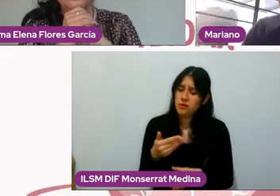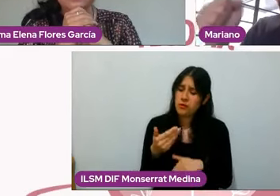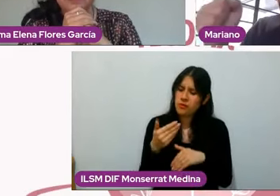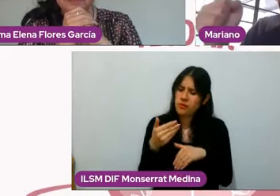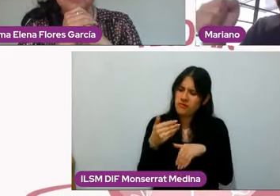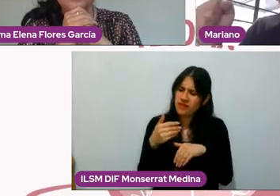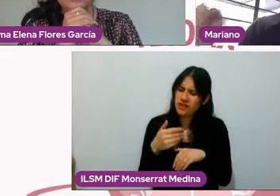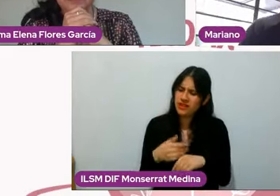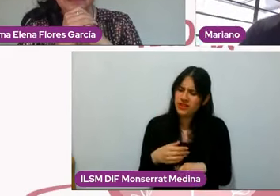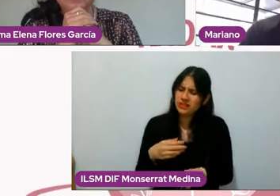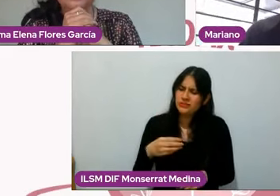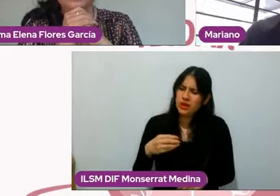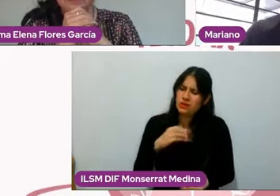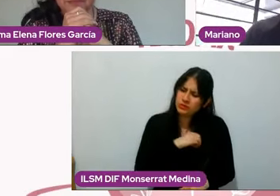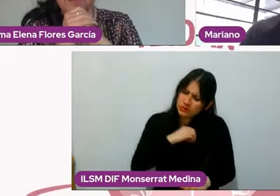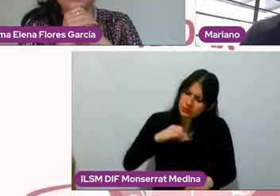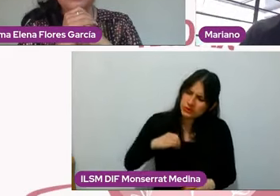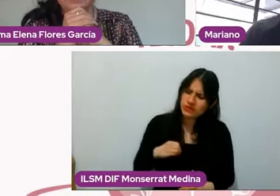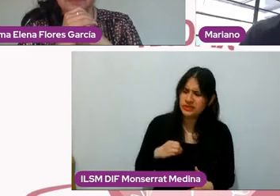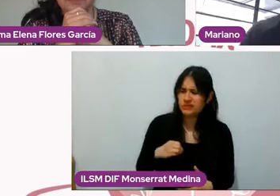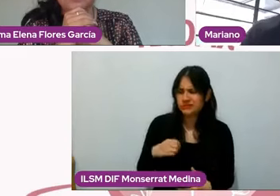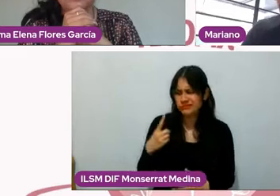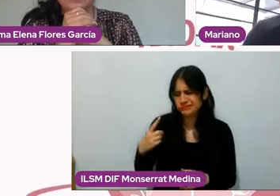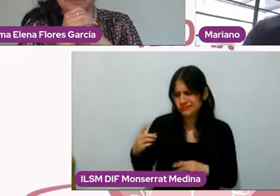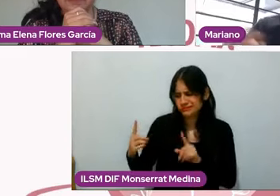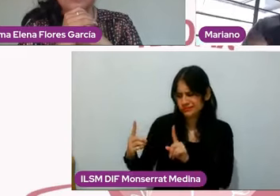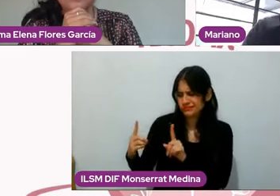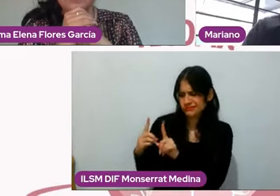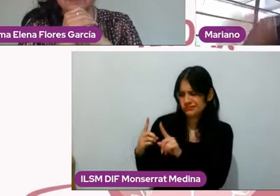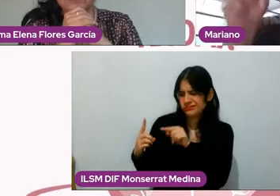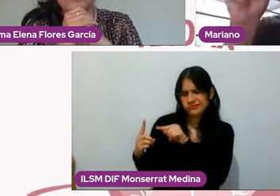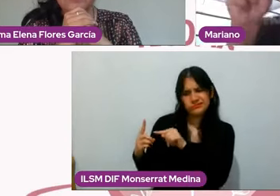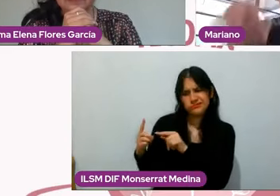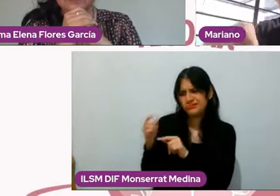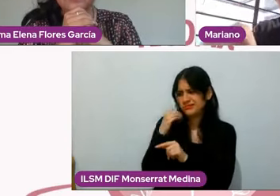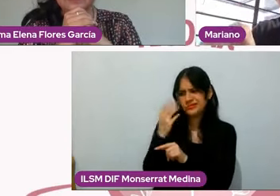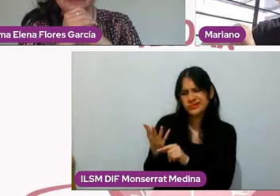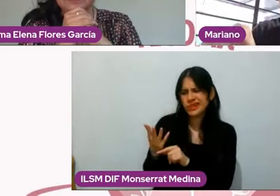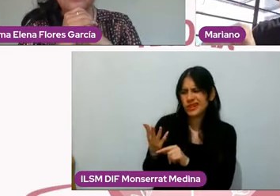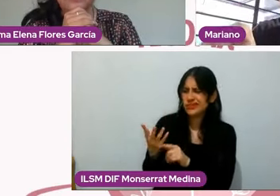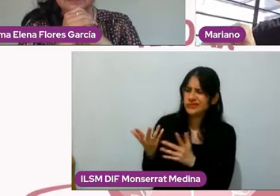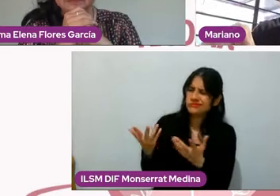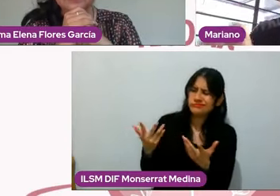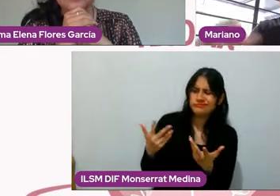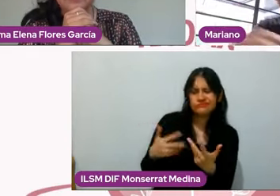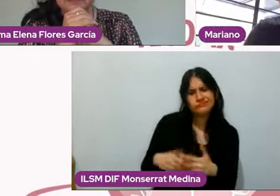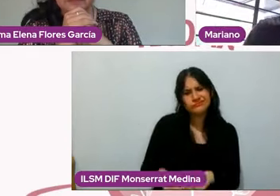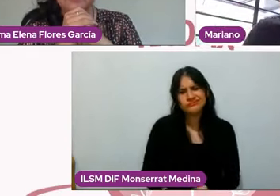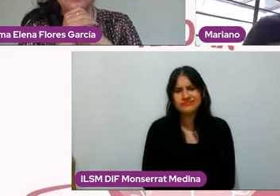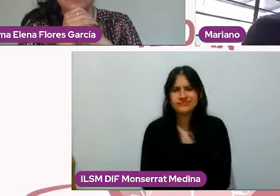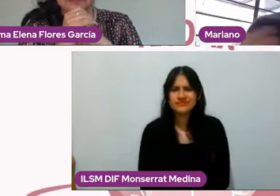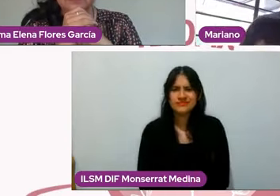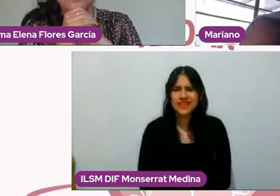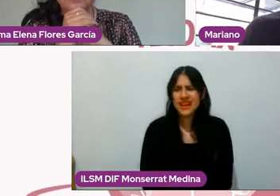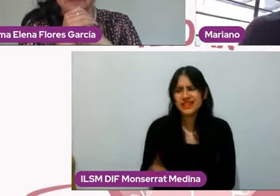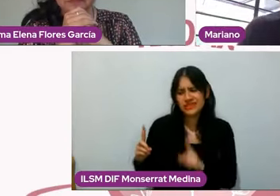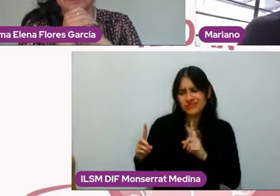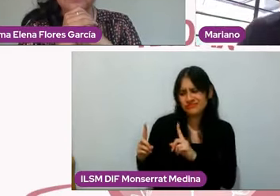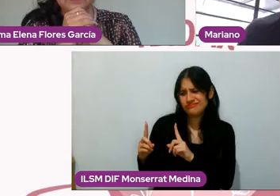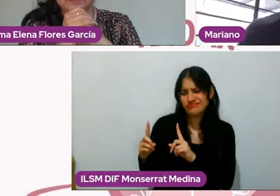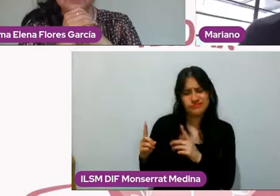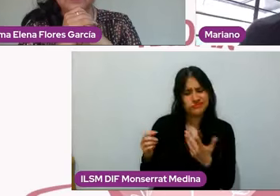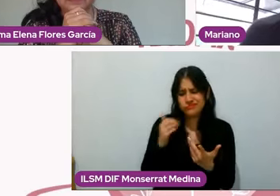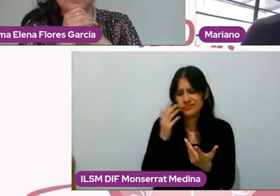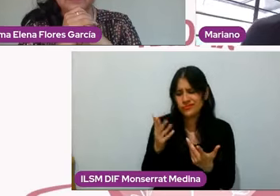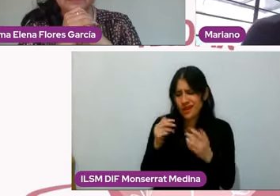persona con la que ya no quiero estar o me obligo a tener un vínculo específico con una persona con la que ya no me nace